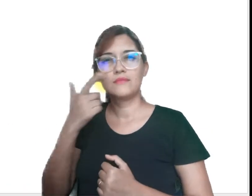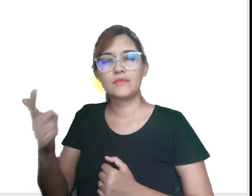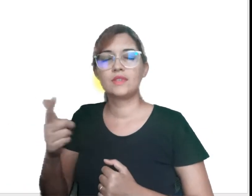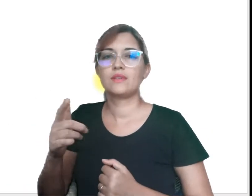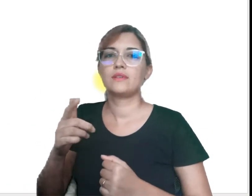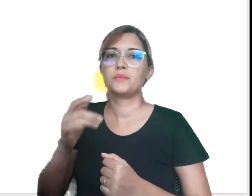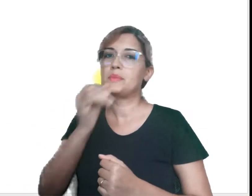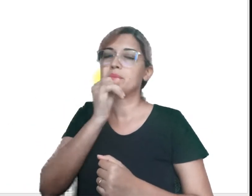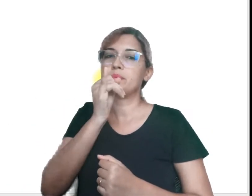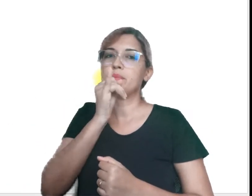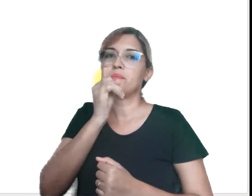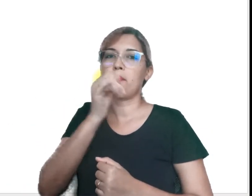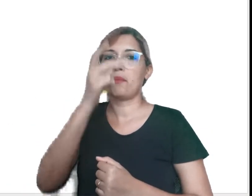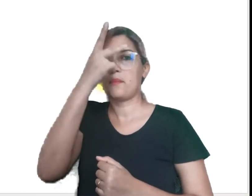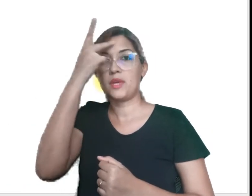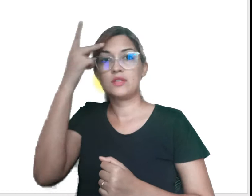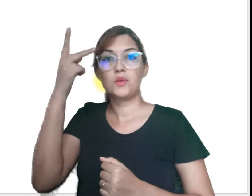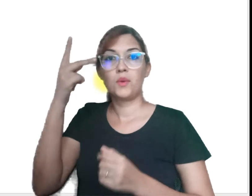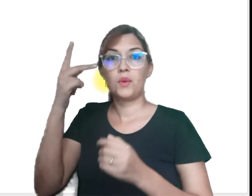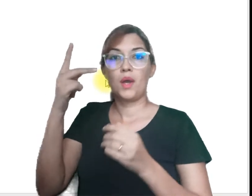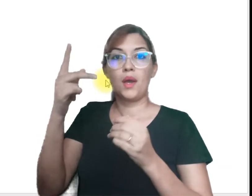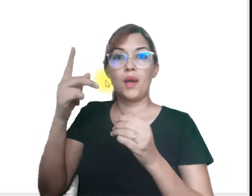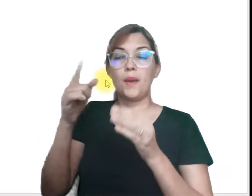Por exemplo, né? Uma pessoa pergunta.